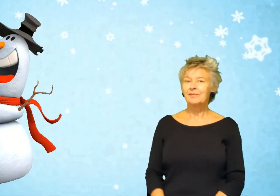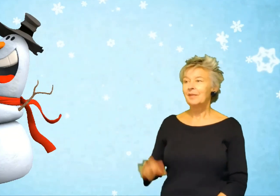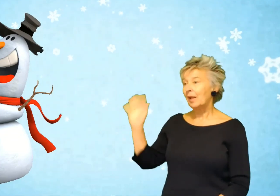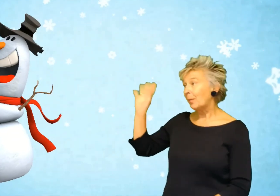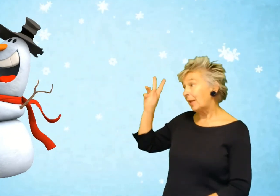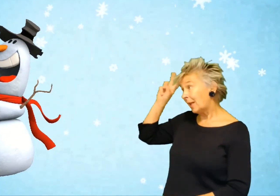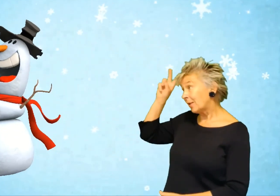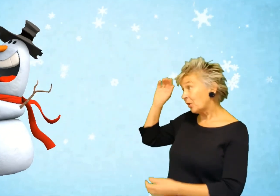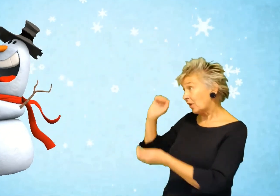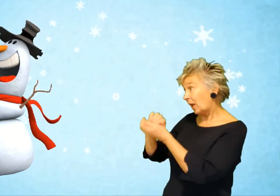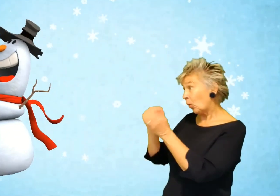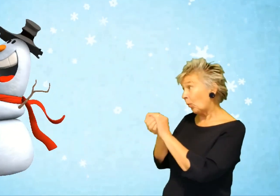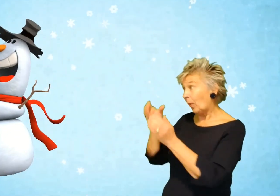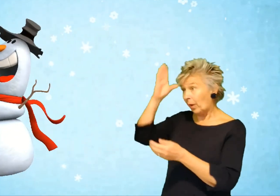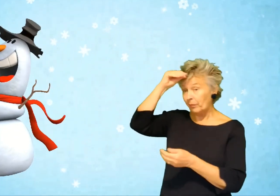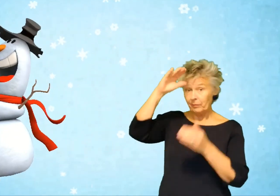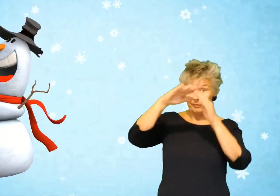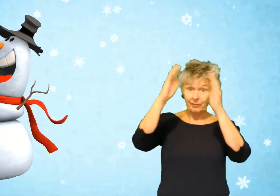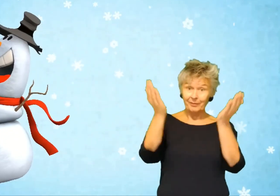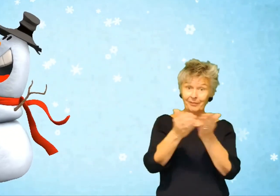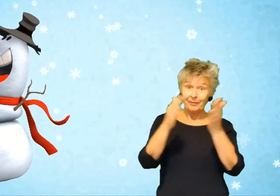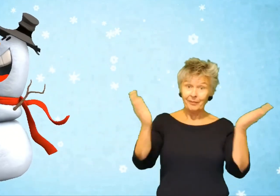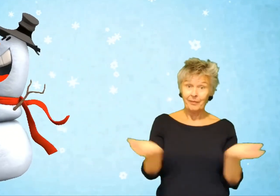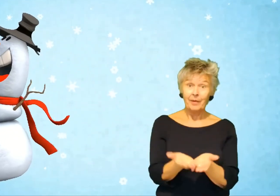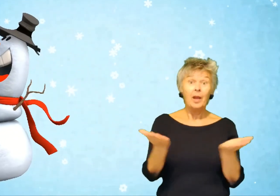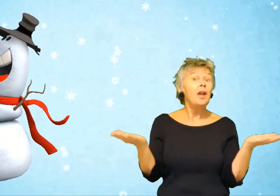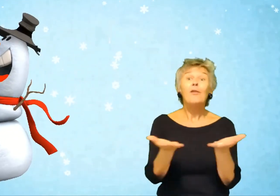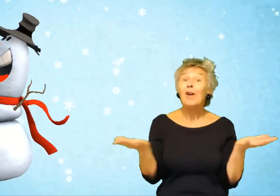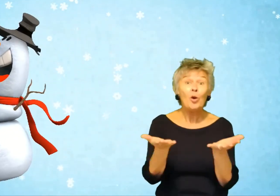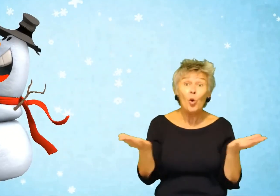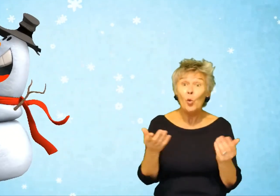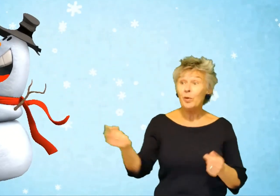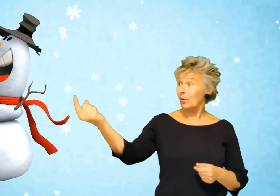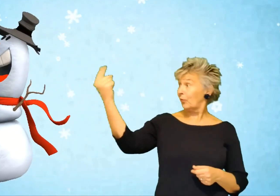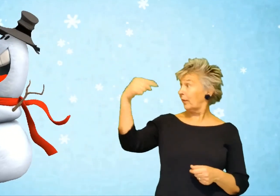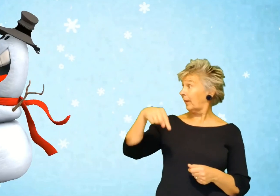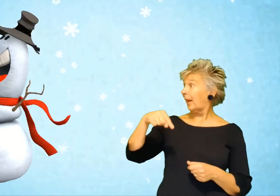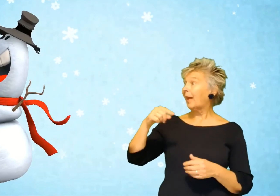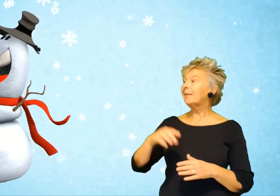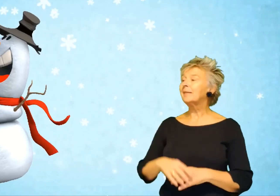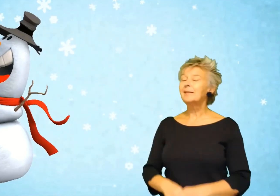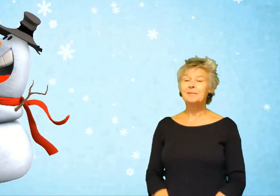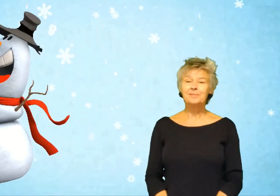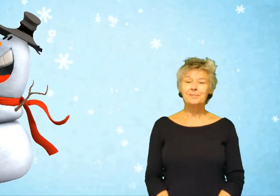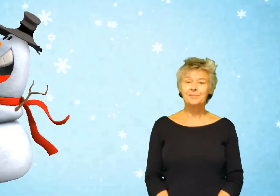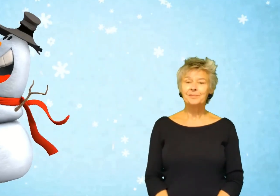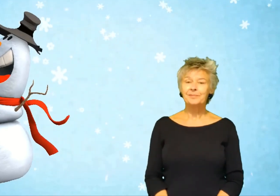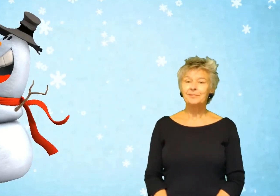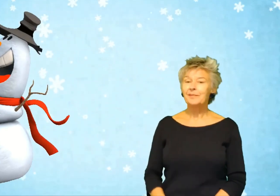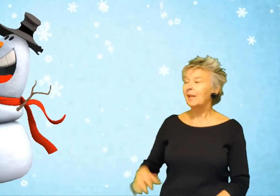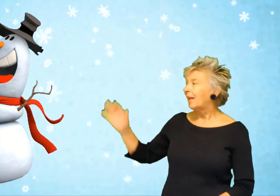Dag, meneer, de sneeuwman. Waar kom je vandaan?